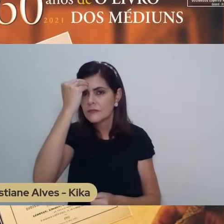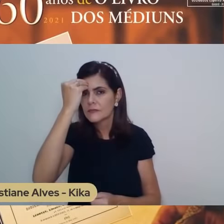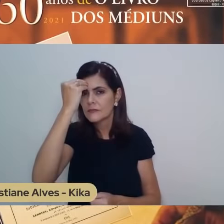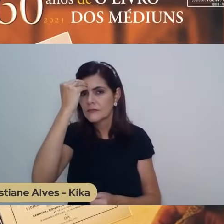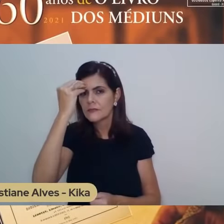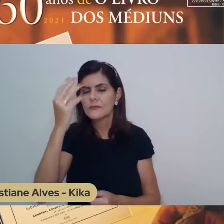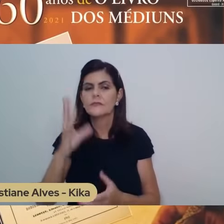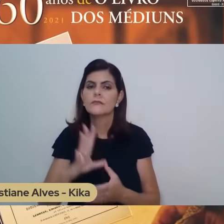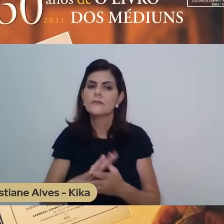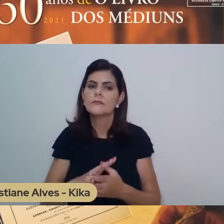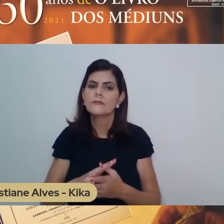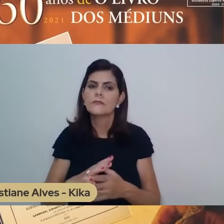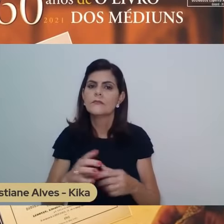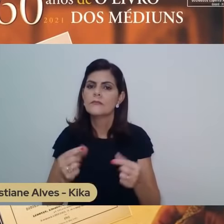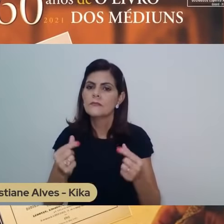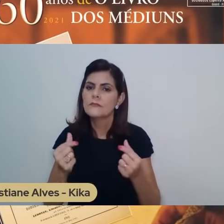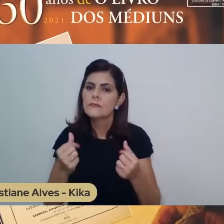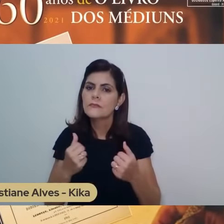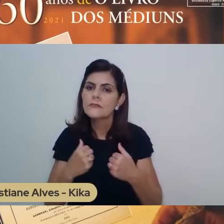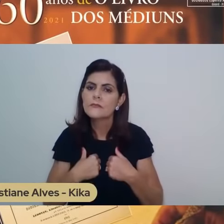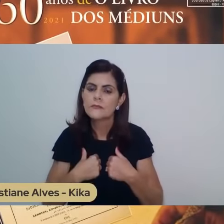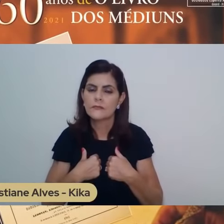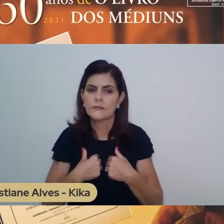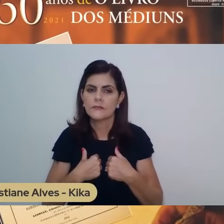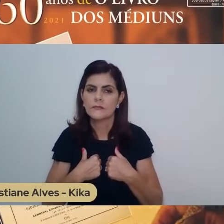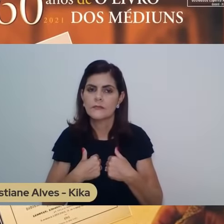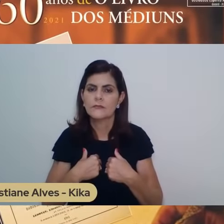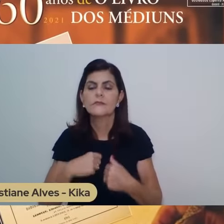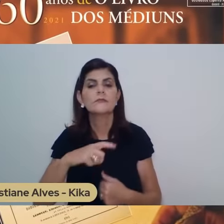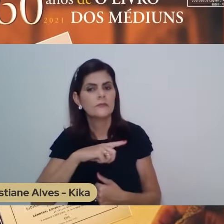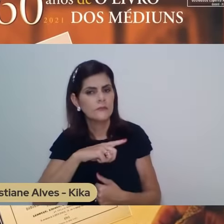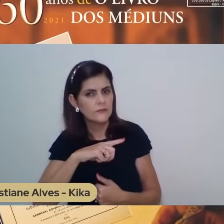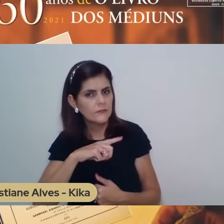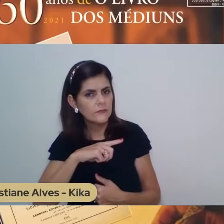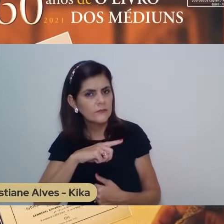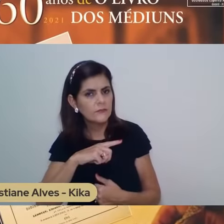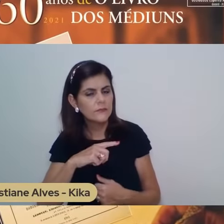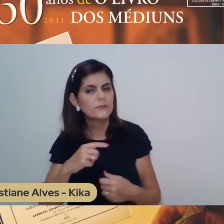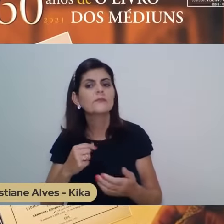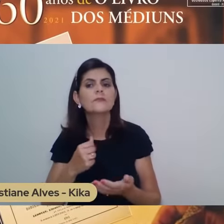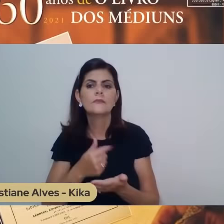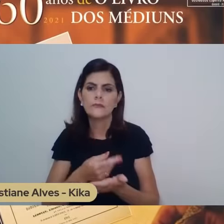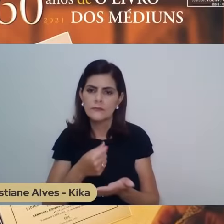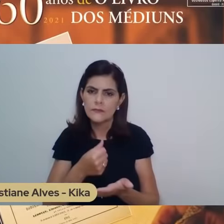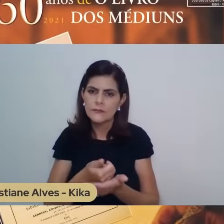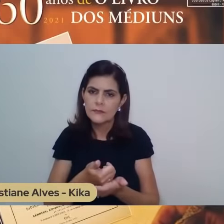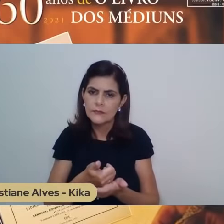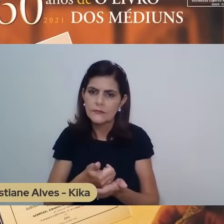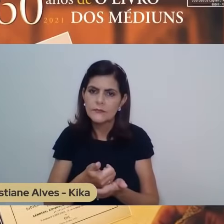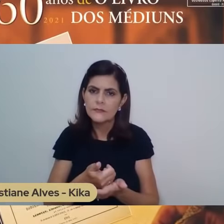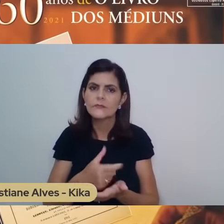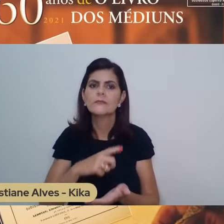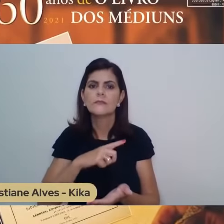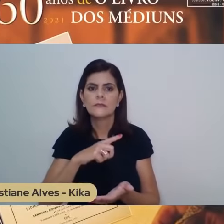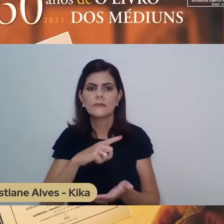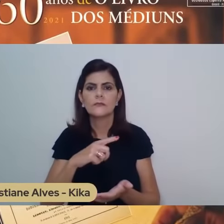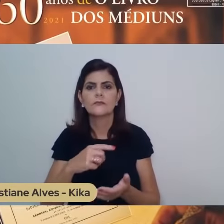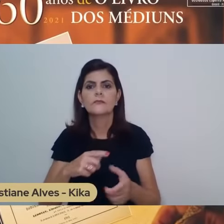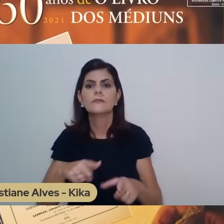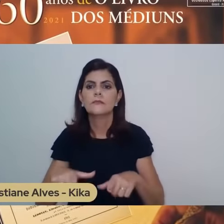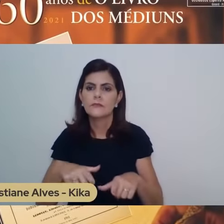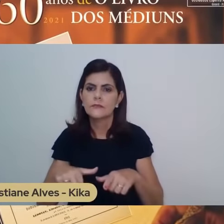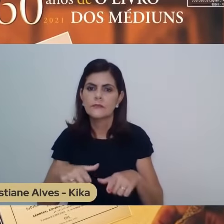oferir recursos para si, tinha lá o seu tear, ganhava o seu pão e a mediunidade